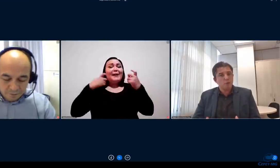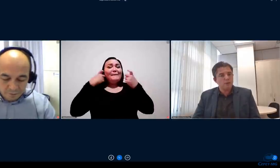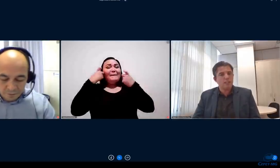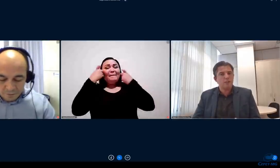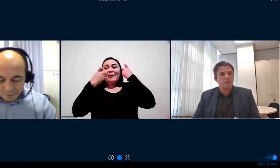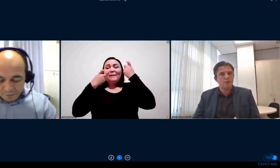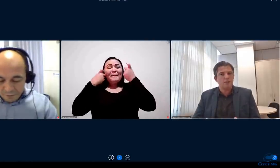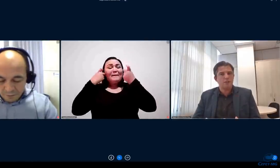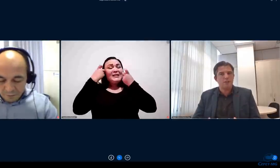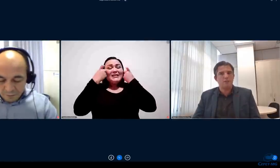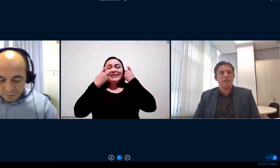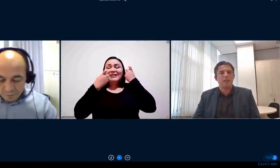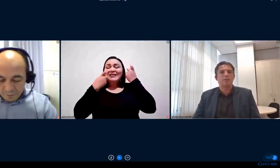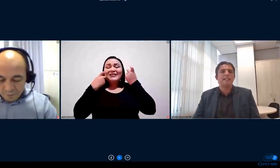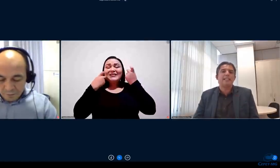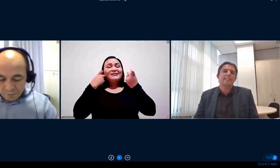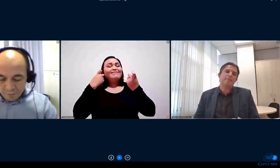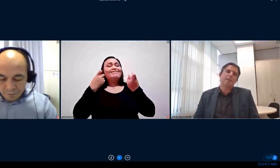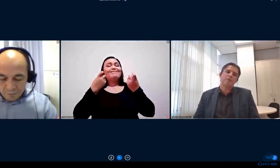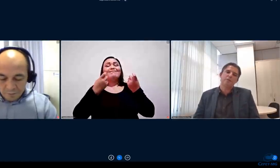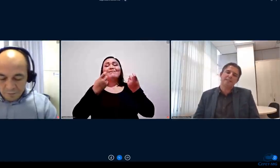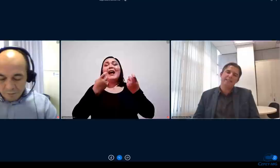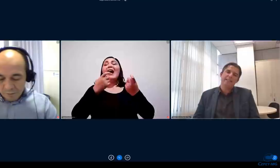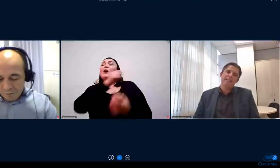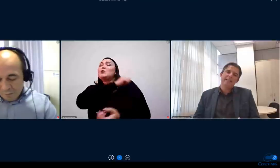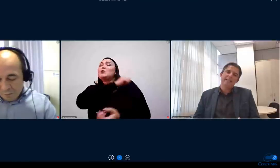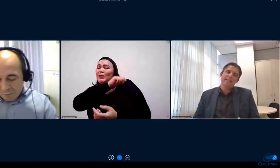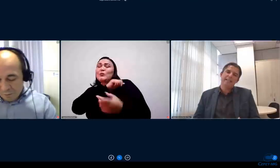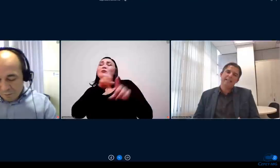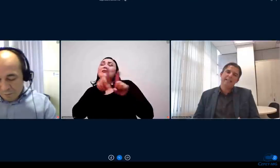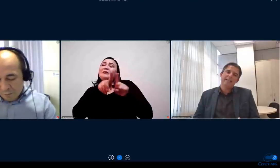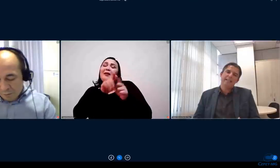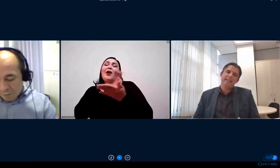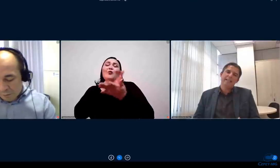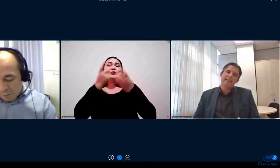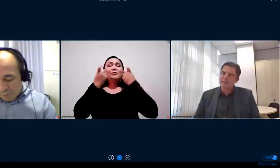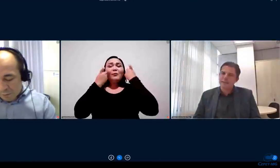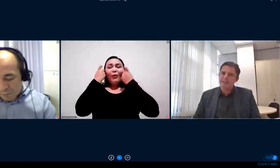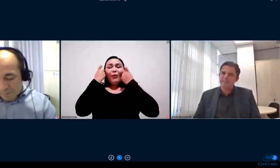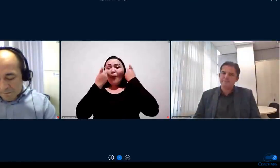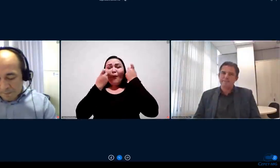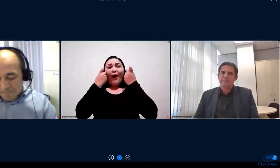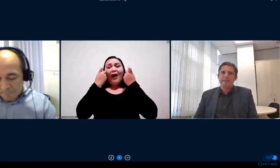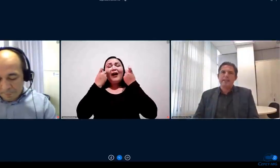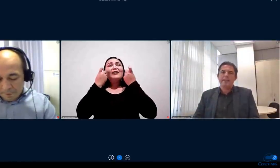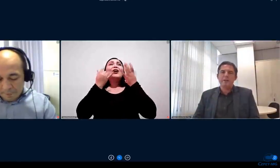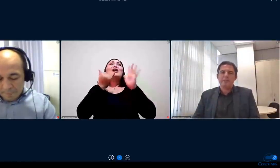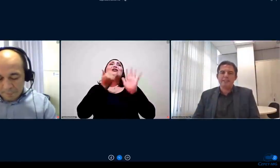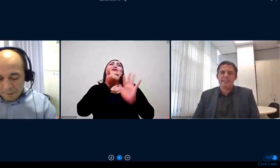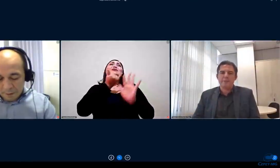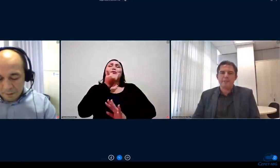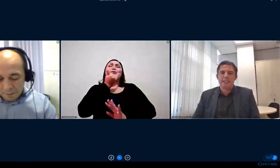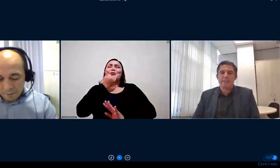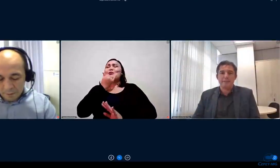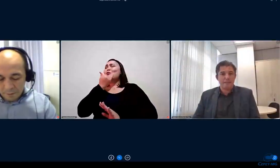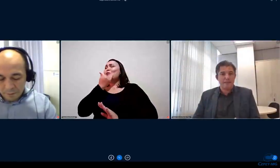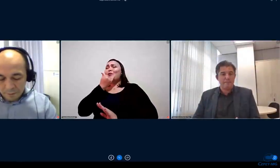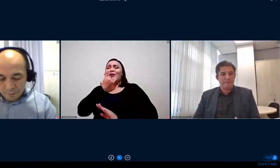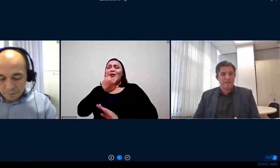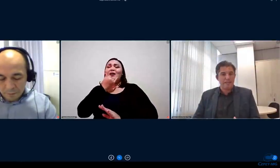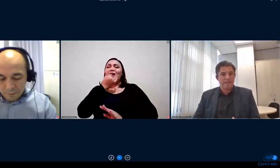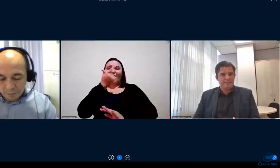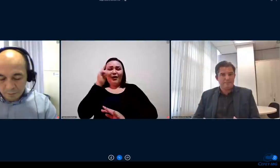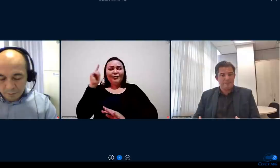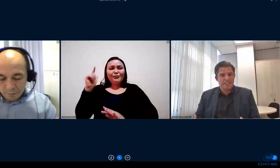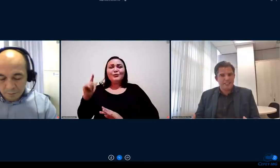e muito grande de alguns alunos ainda que essa minha pergunta é perdão aos demais não representados por ela mas